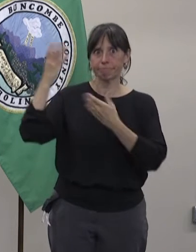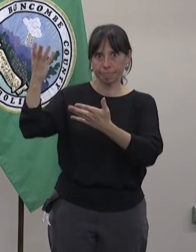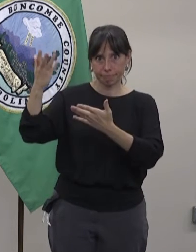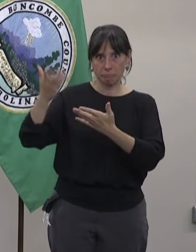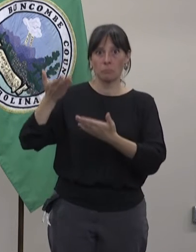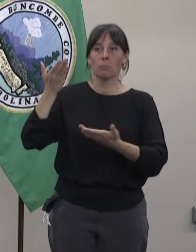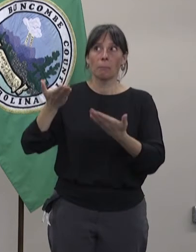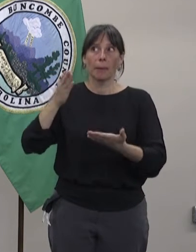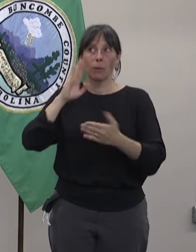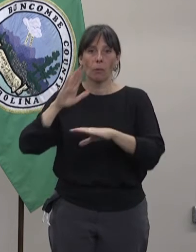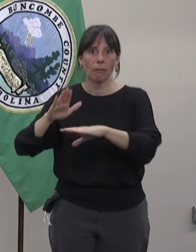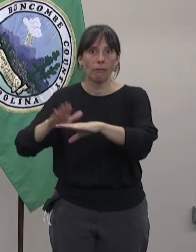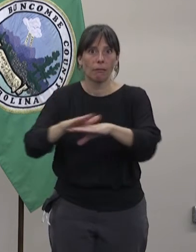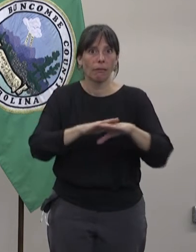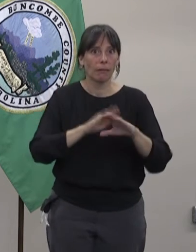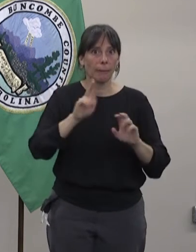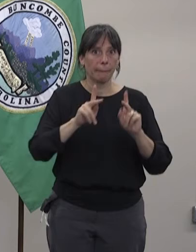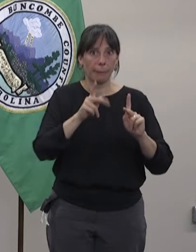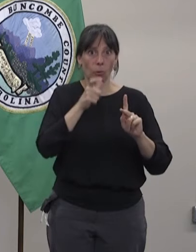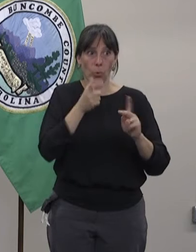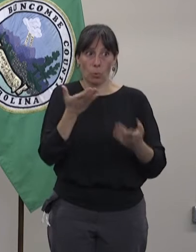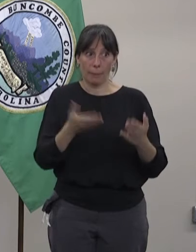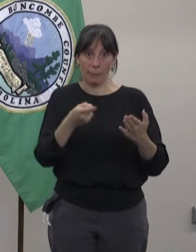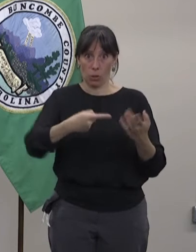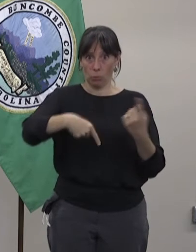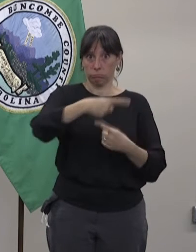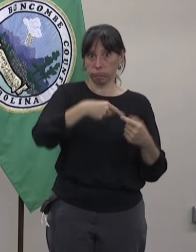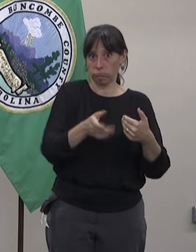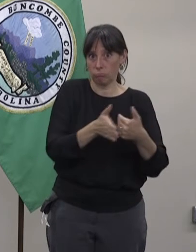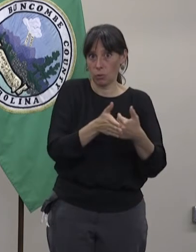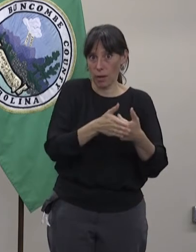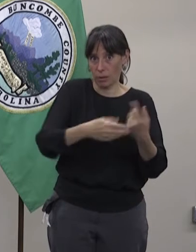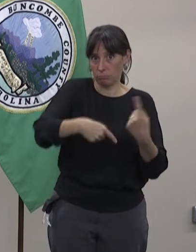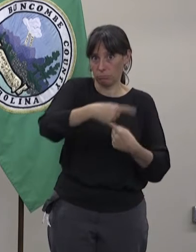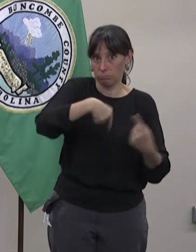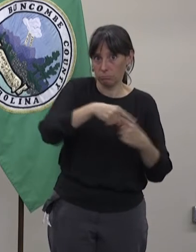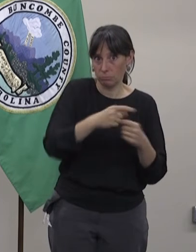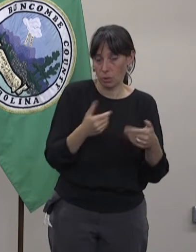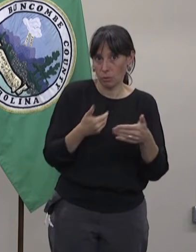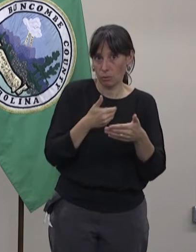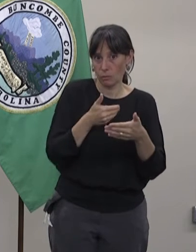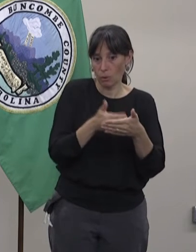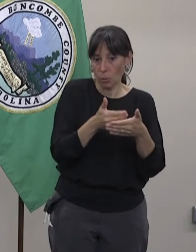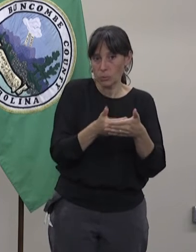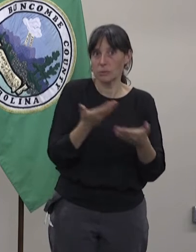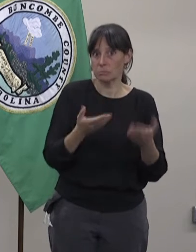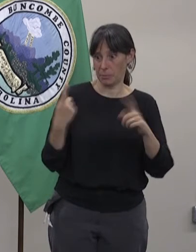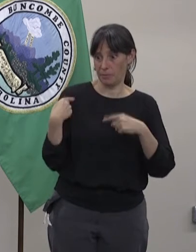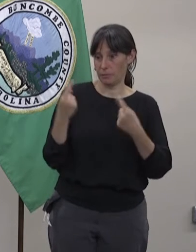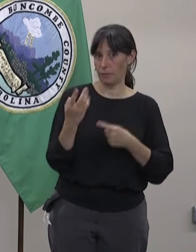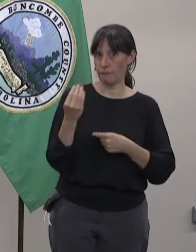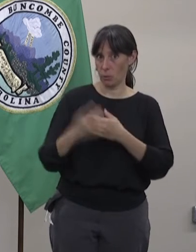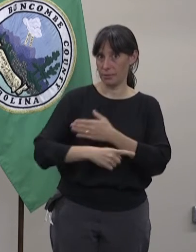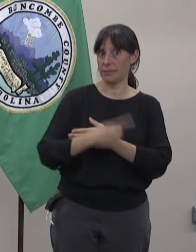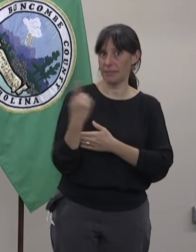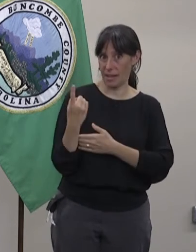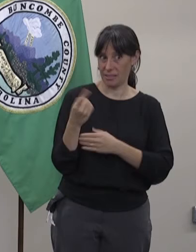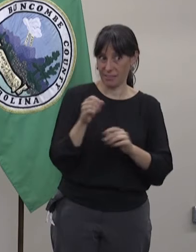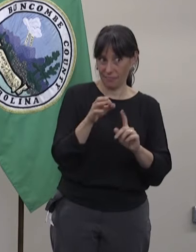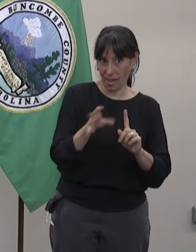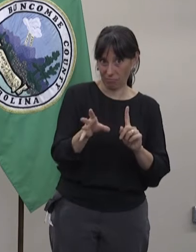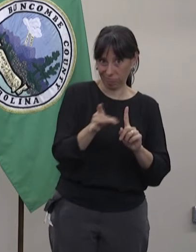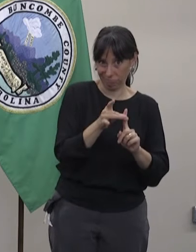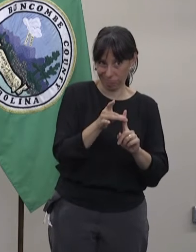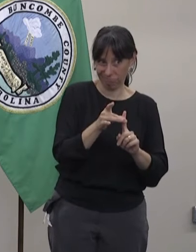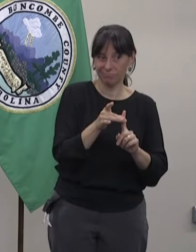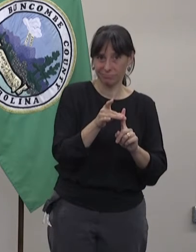Si tú haces una prueba del COVID-19 y eres positivo, esto va a dar una alerta a aquellos que hayas estado